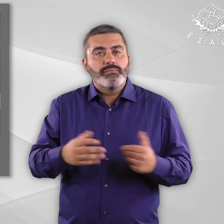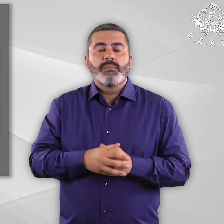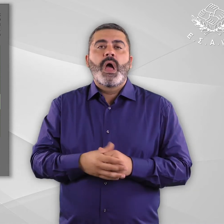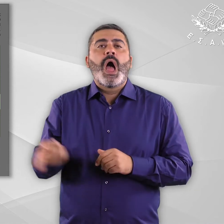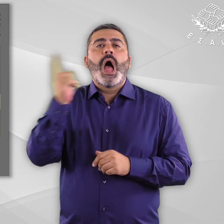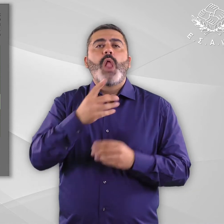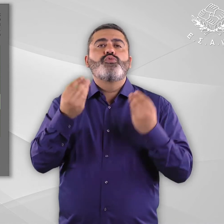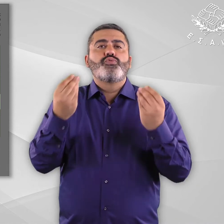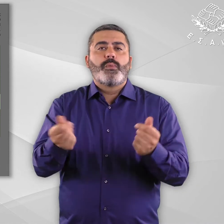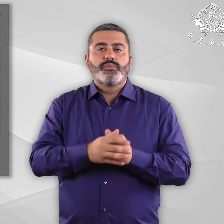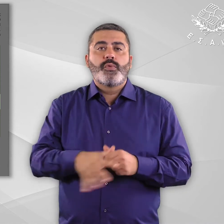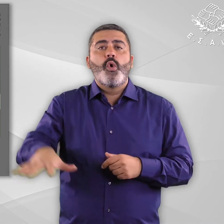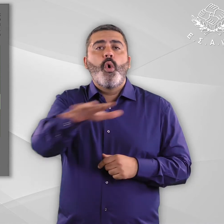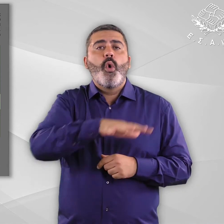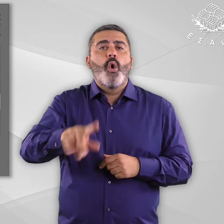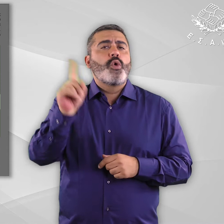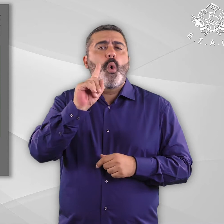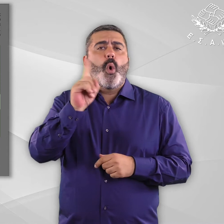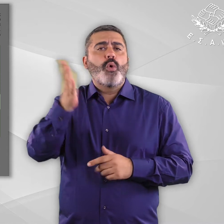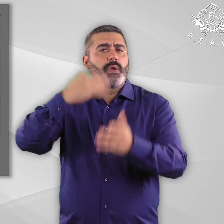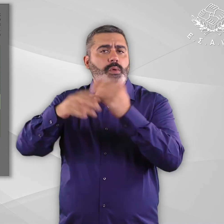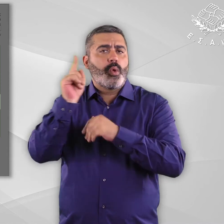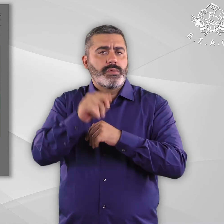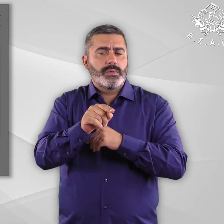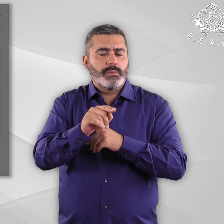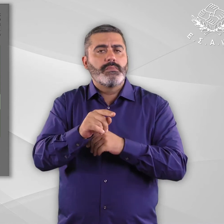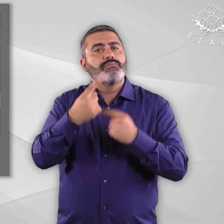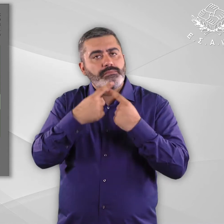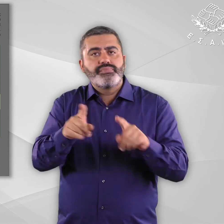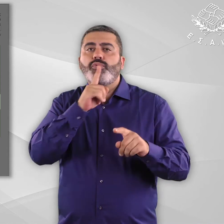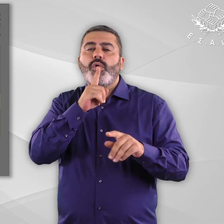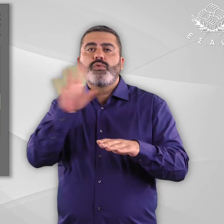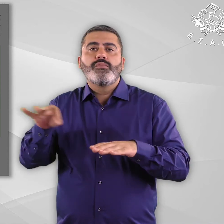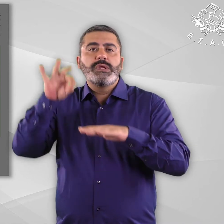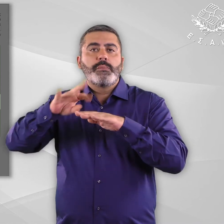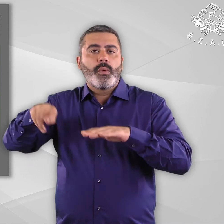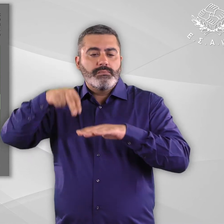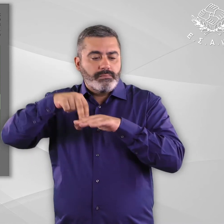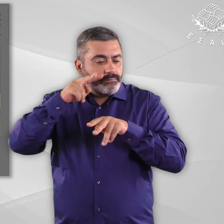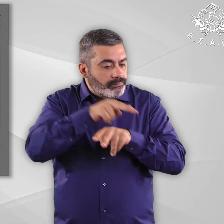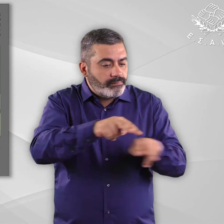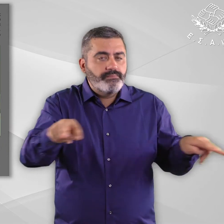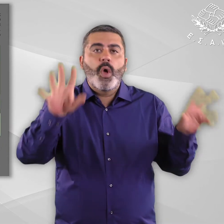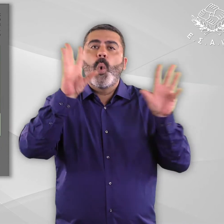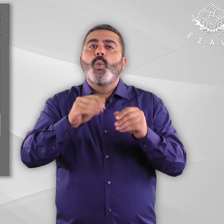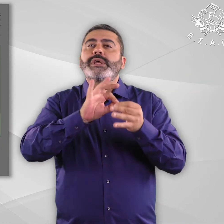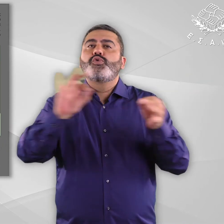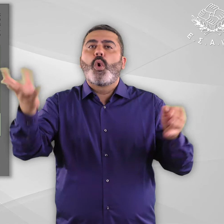χώροι που δεν είναι αρχαιολογικοί με τη στενή έννοια του όρου. Παρουσίαζουν όμως μεγάλο ιστορικό ενδιαφέρον. Πολυχρονή ουγιάννης,